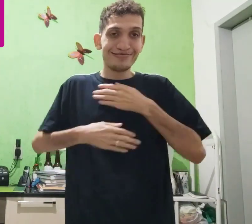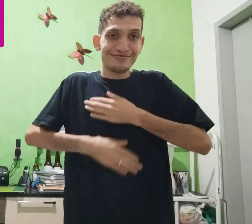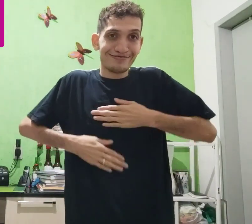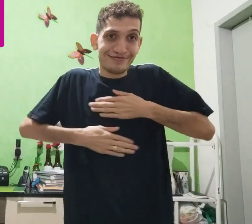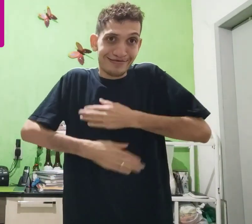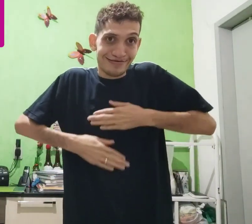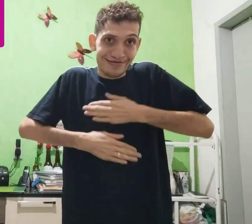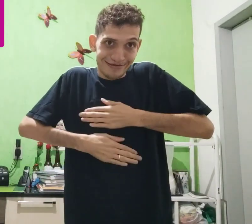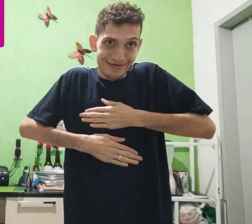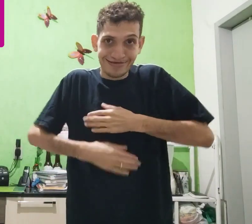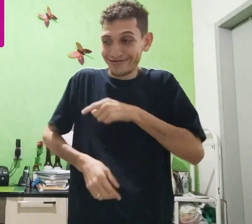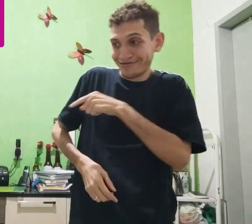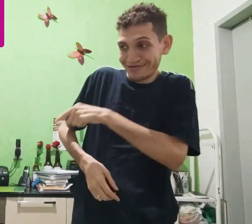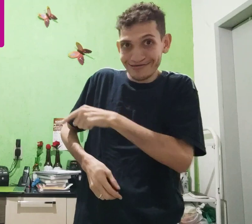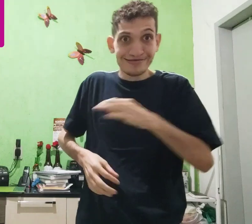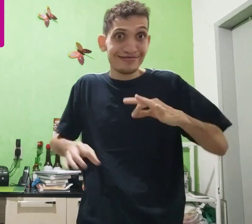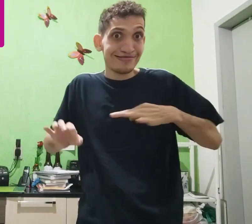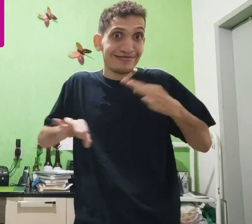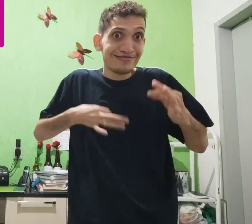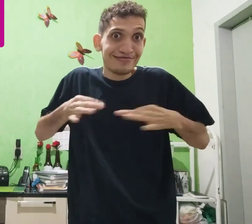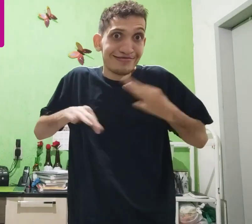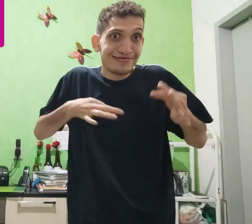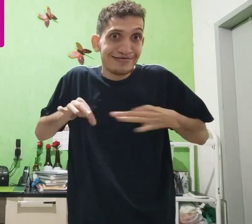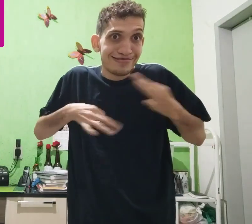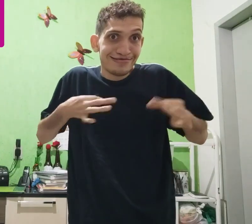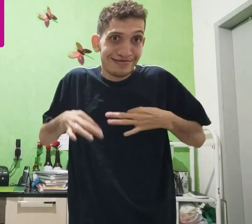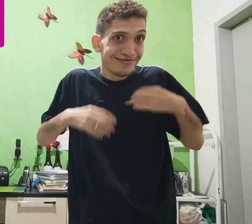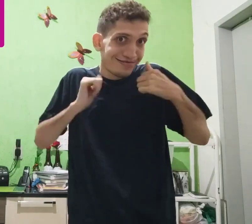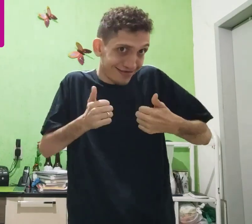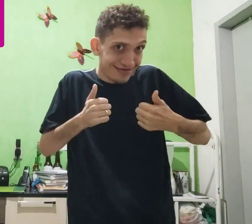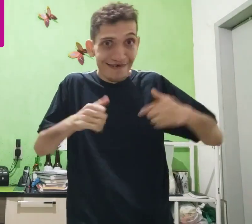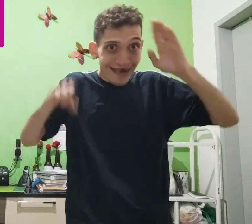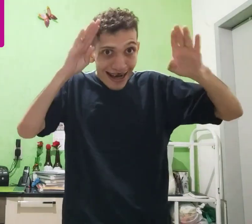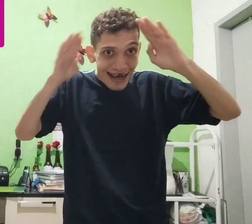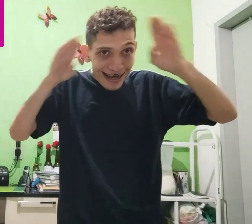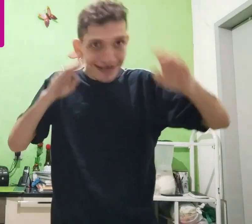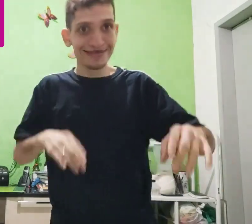Esse e esse prazer, e esse e esse prazer. Jóia? Vamos!